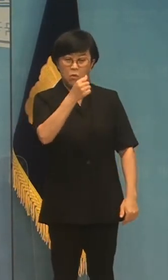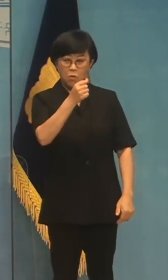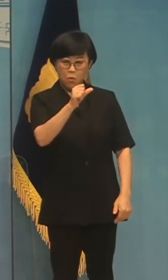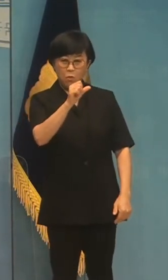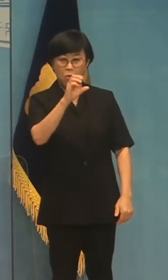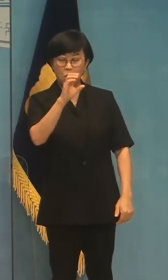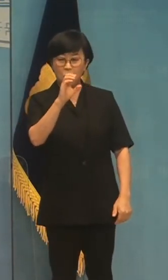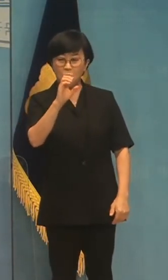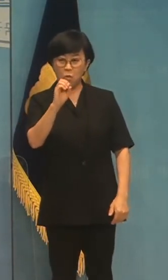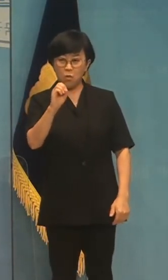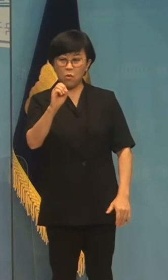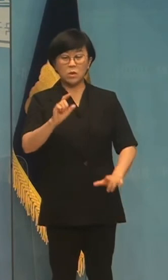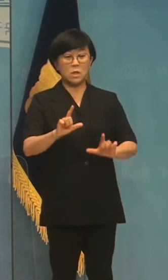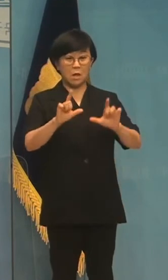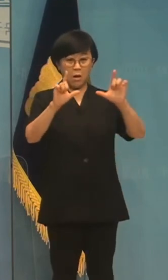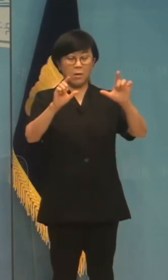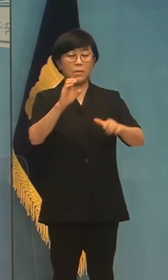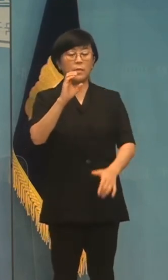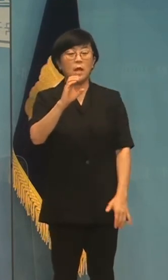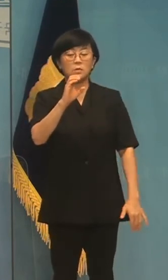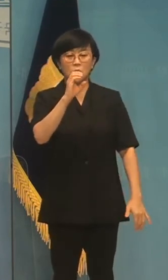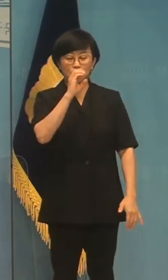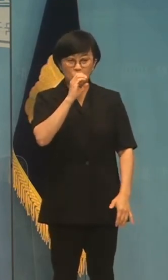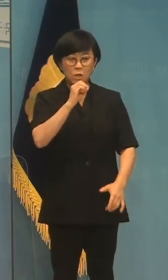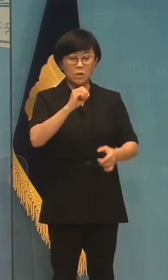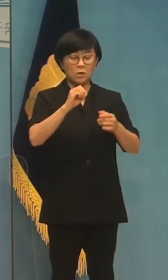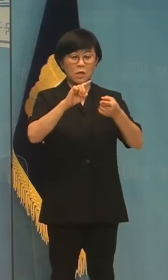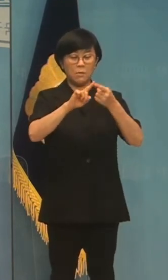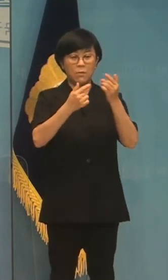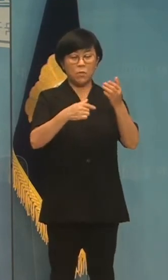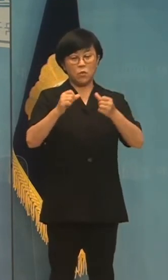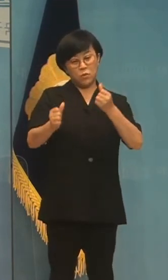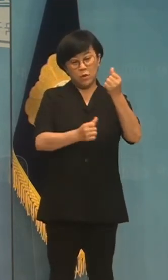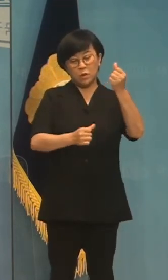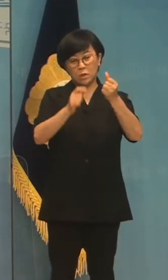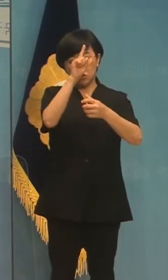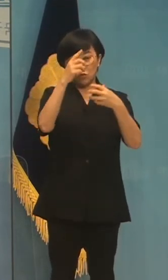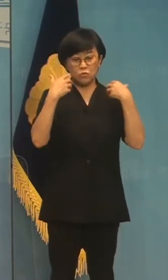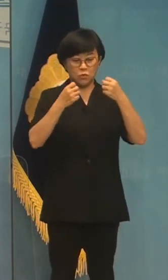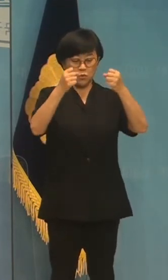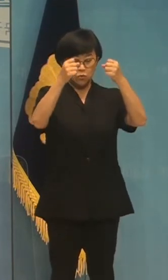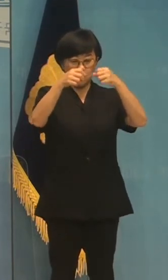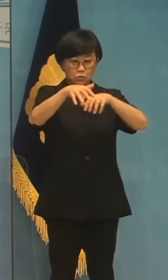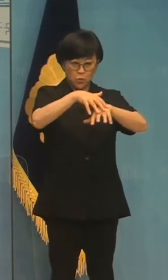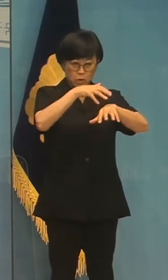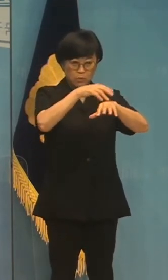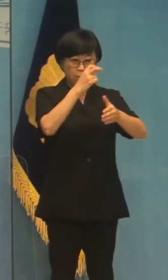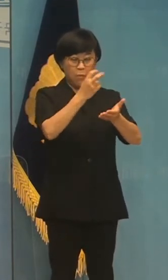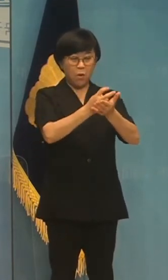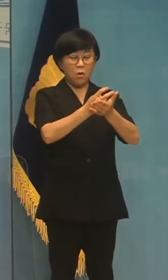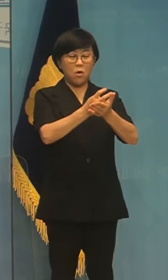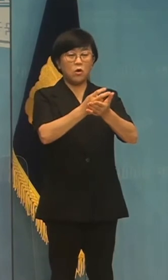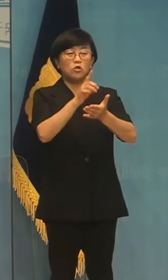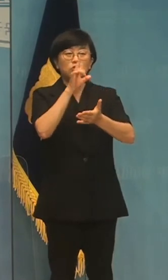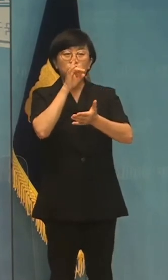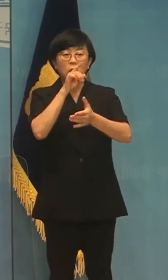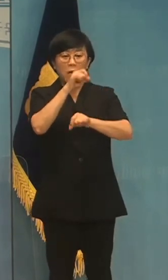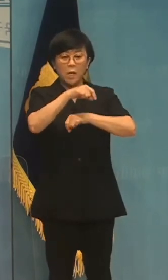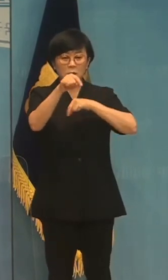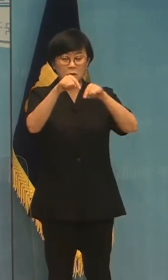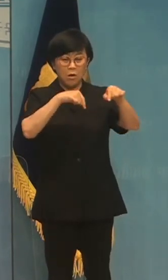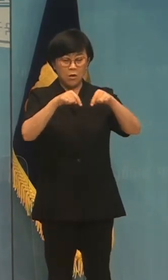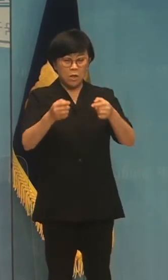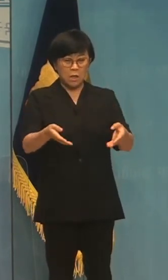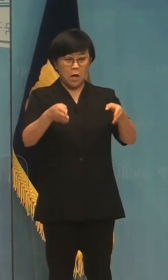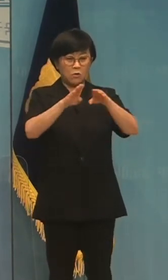2050년 탄소중립위원회를 정부조직법 제2조에 따른 중앙행정기반으로 운영하여야